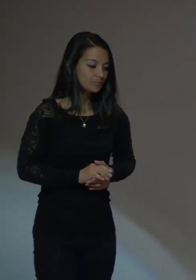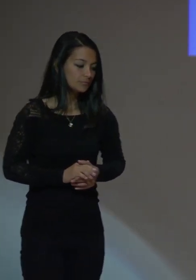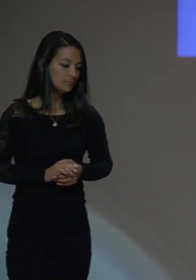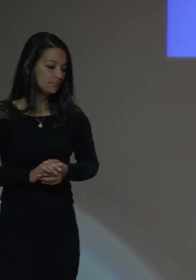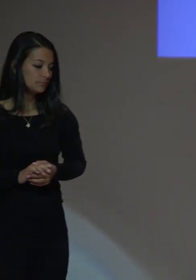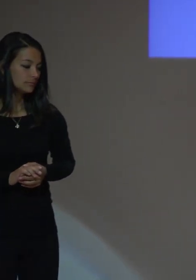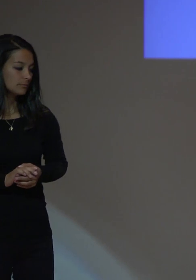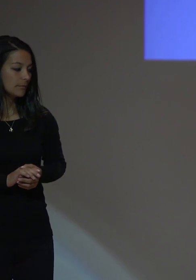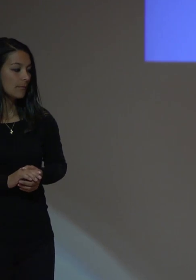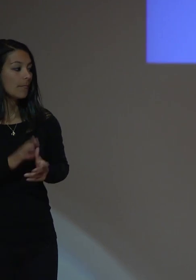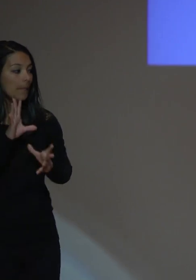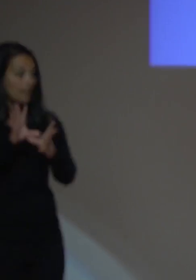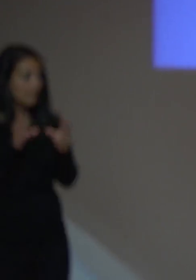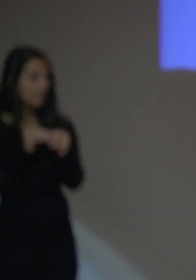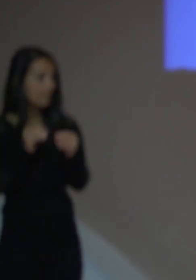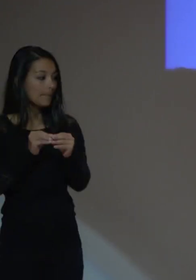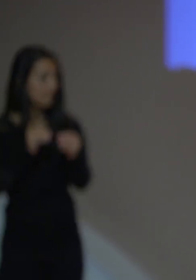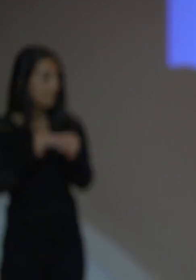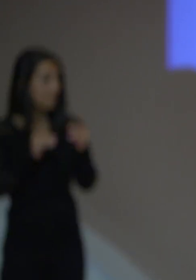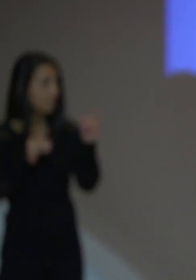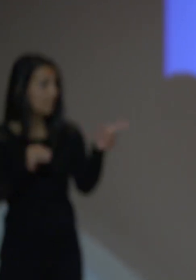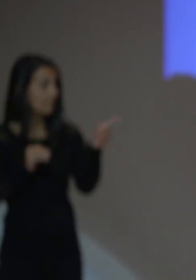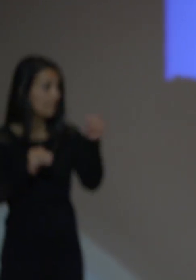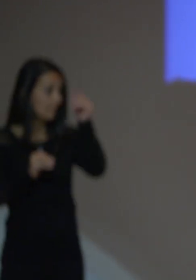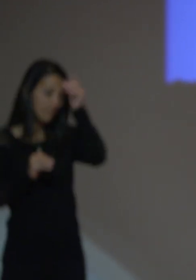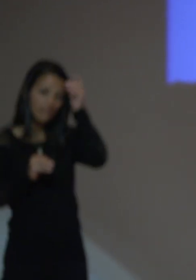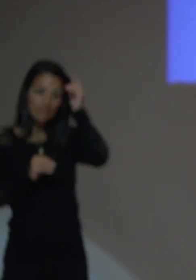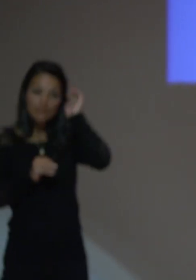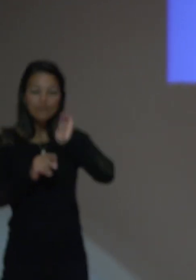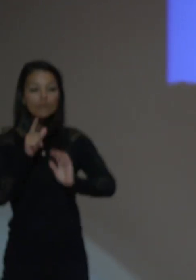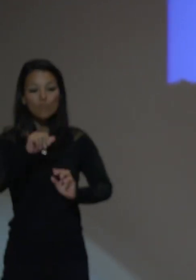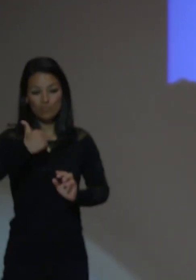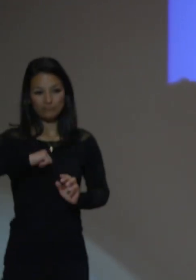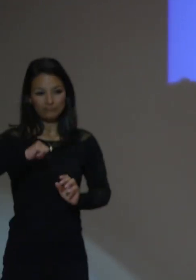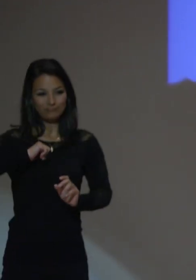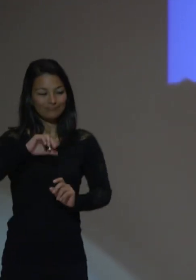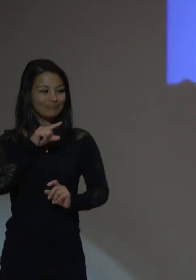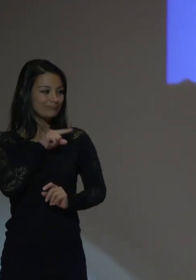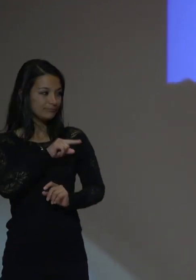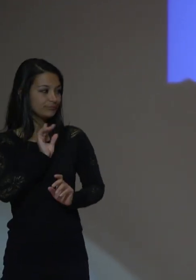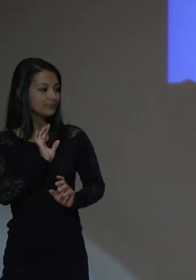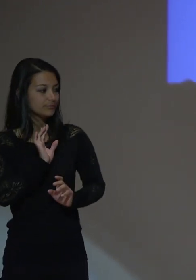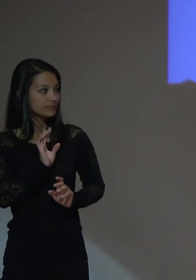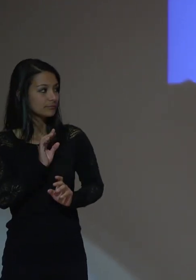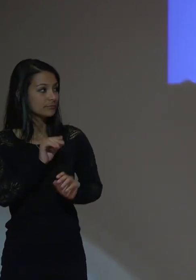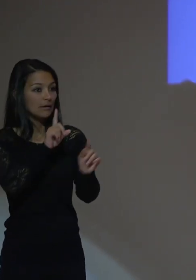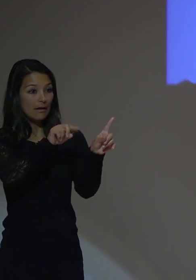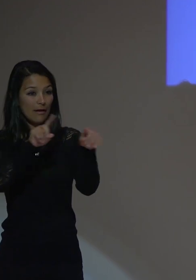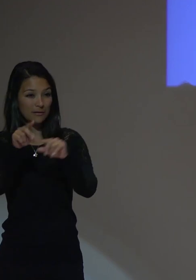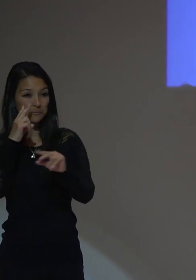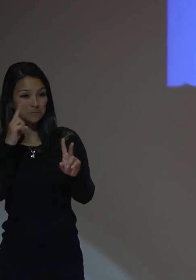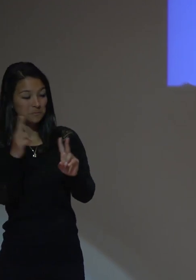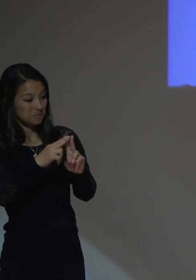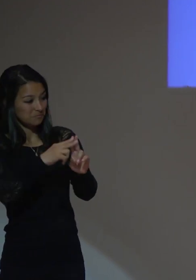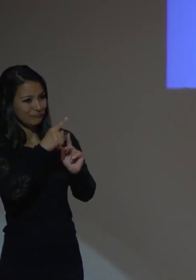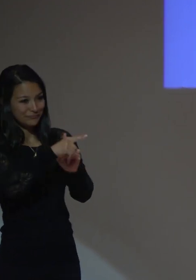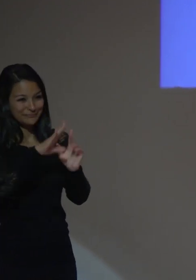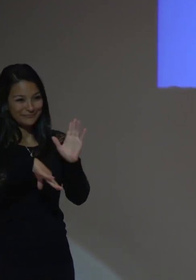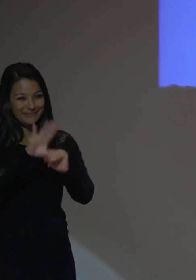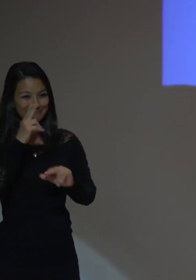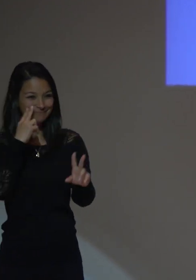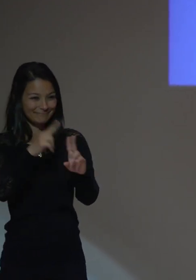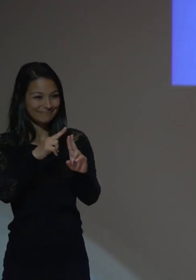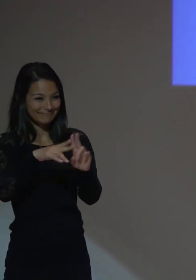Y también esta mochila para muchos de ustedes es muy familiar,